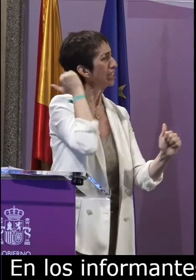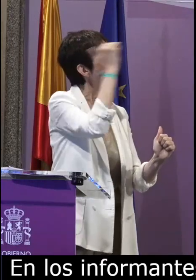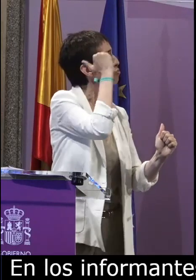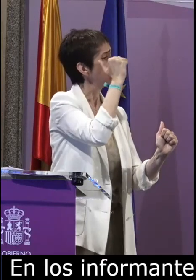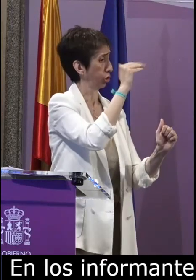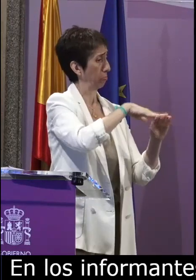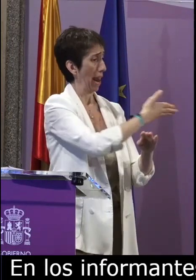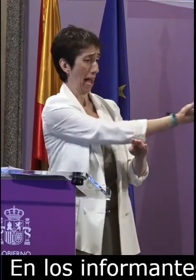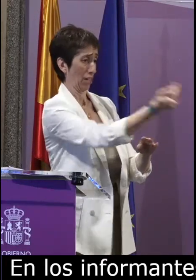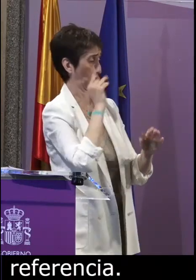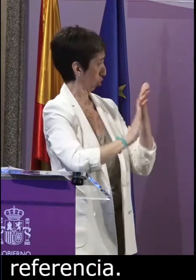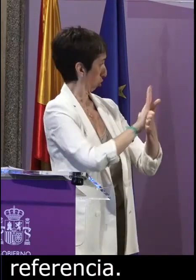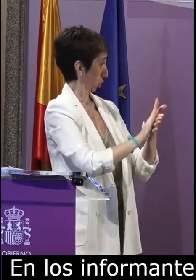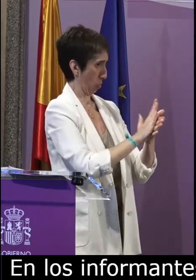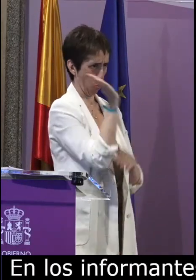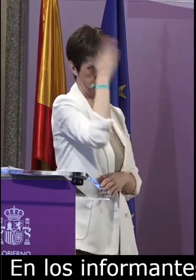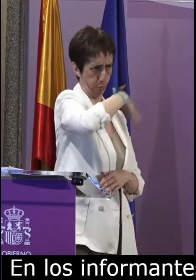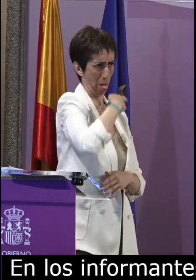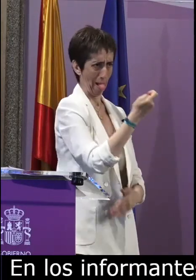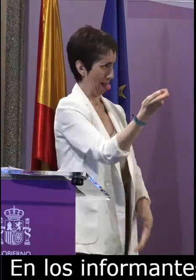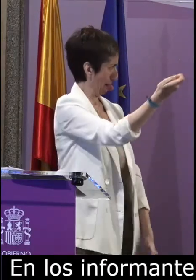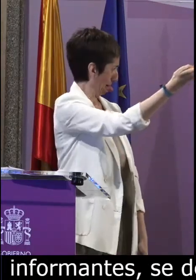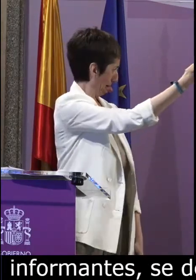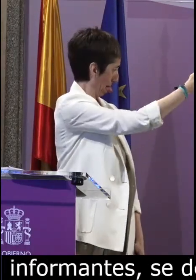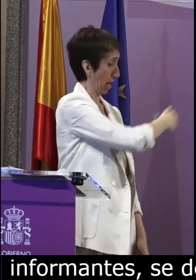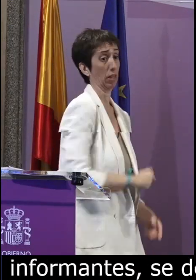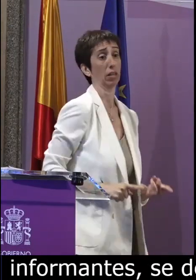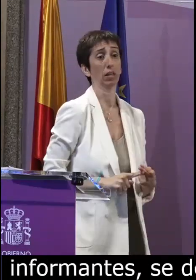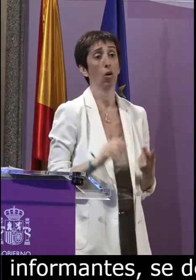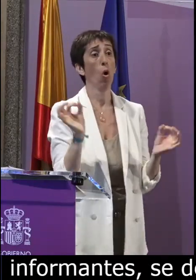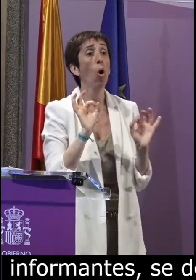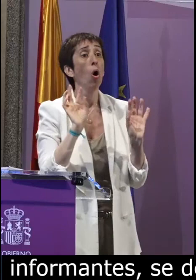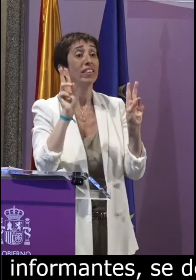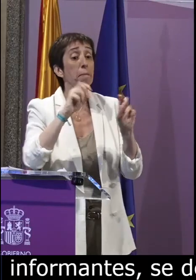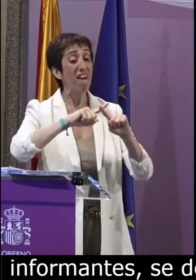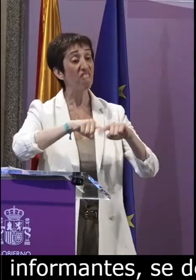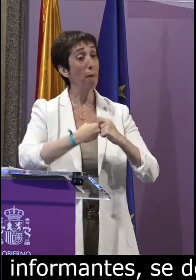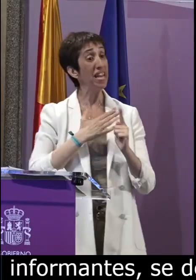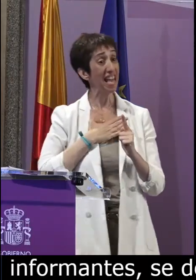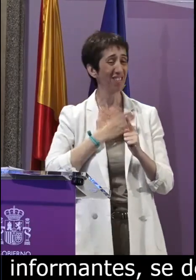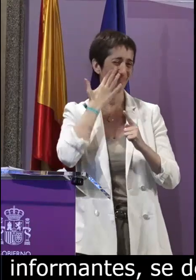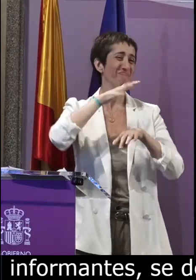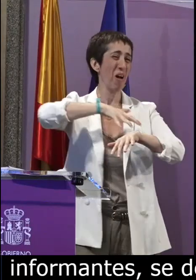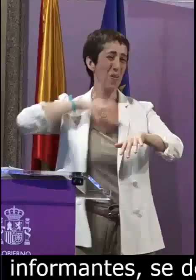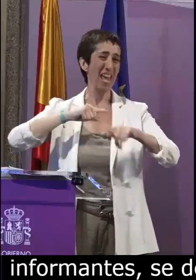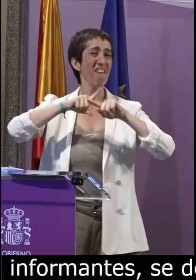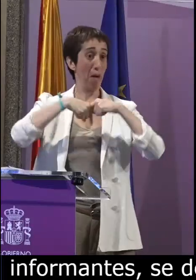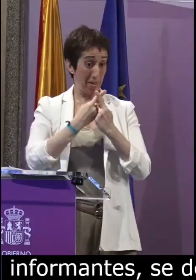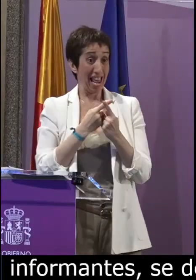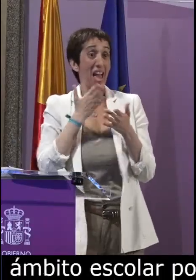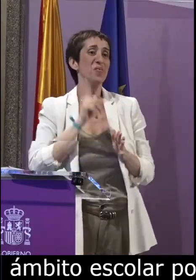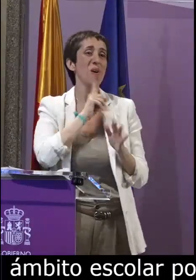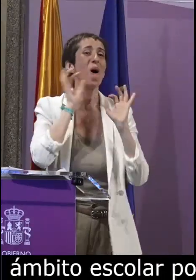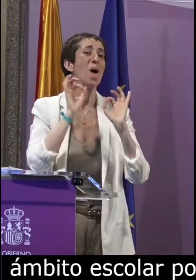en el ámbito escolar por la ausencia de modelos adultos de personas sordas como comentabas Gemma en tu exposición porque